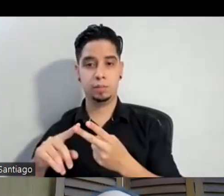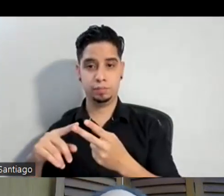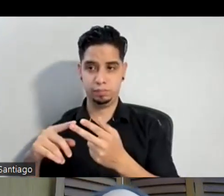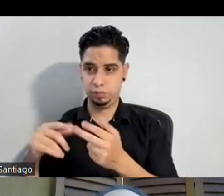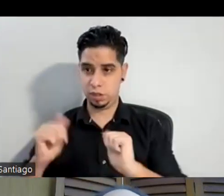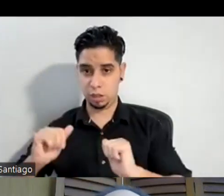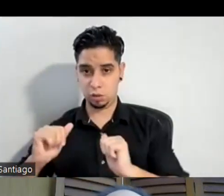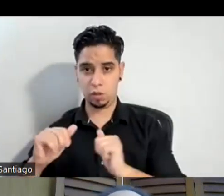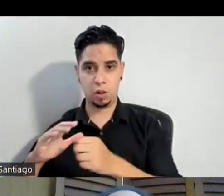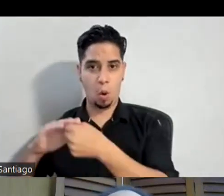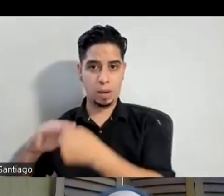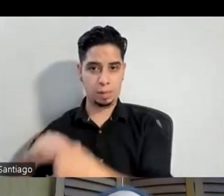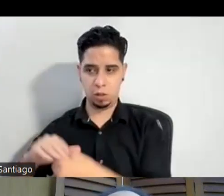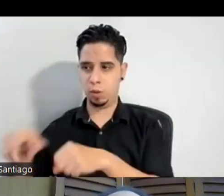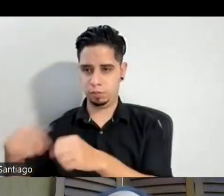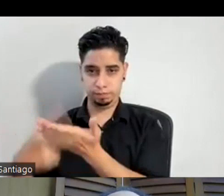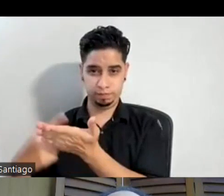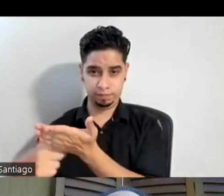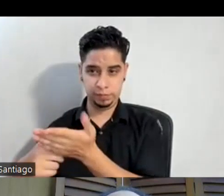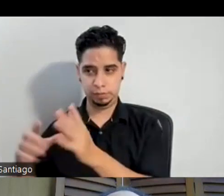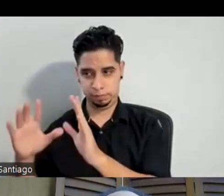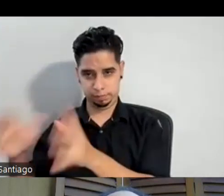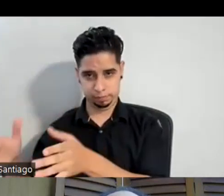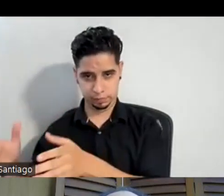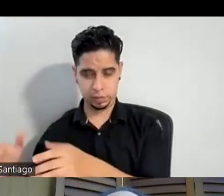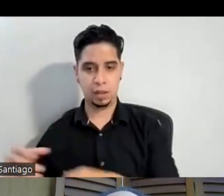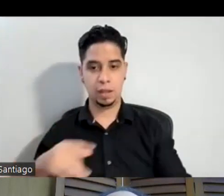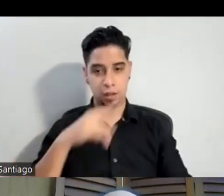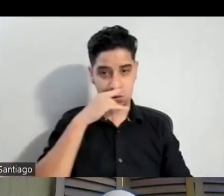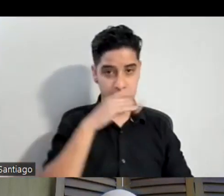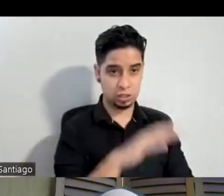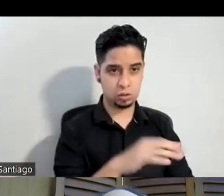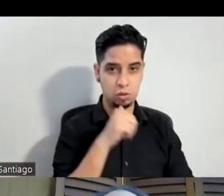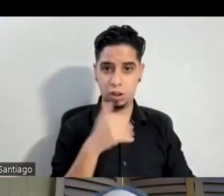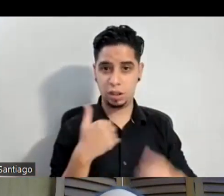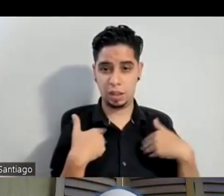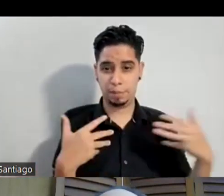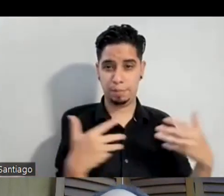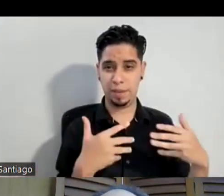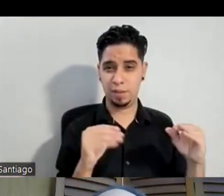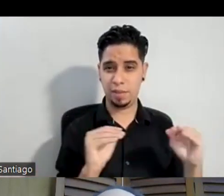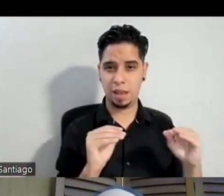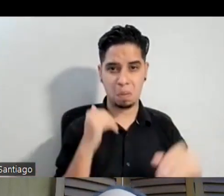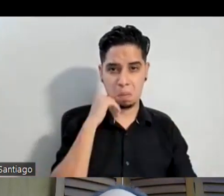lo bueno de los chiquitos es que no le tienen miedo a nada no se avergüenzan te zumban